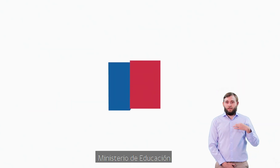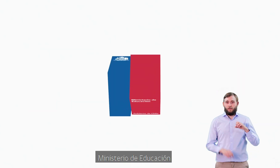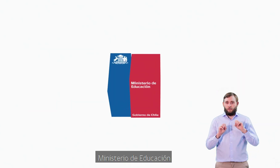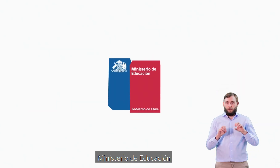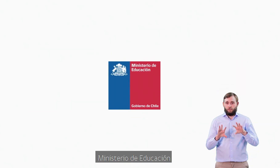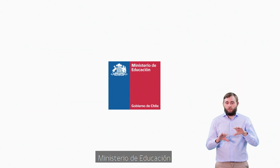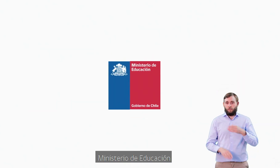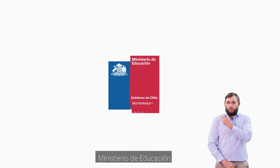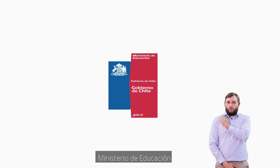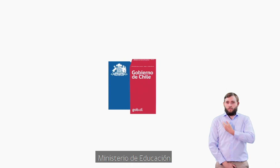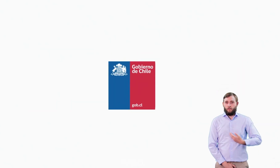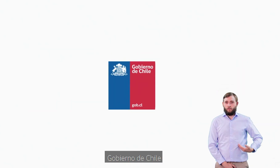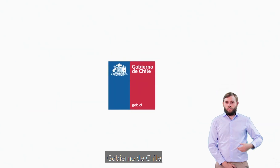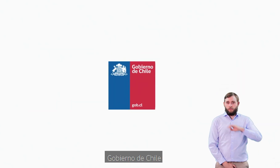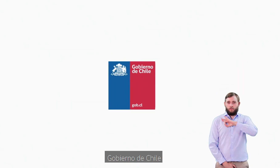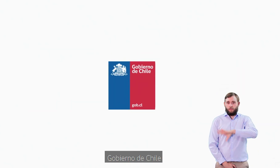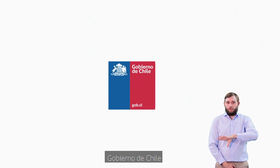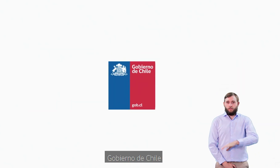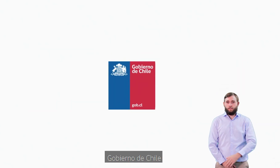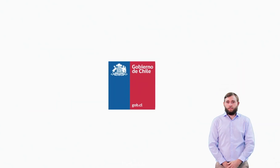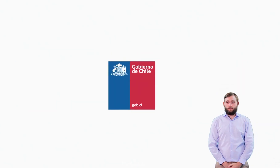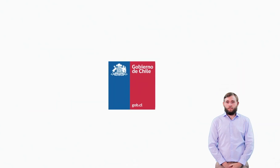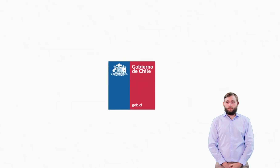Ministerio de Educación Gobierno de Chile ¡Gracias! ¡Gracias!